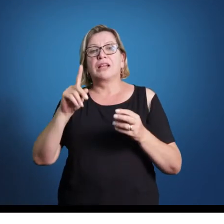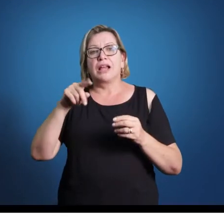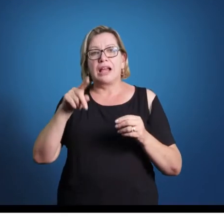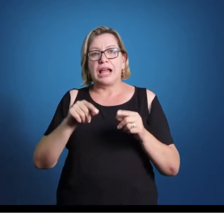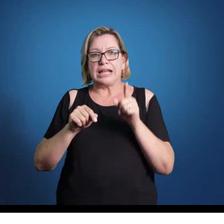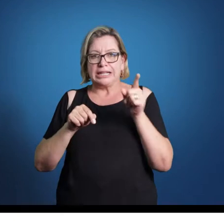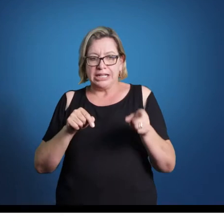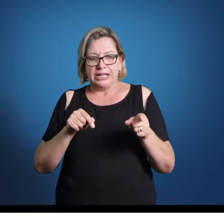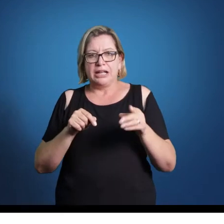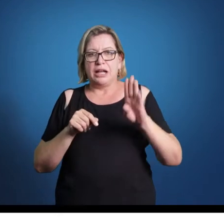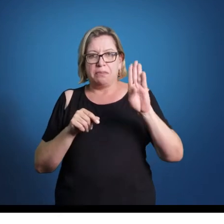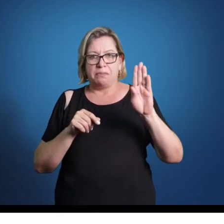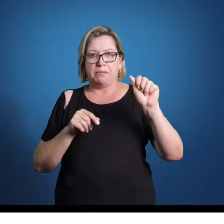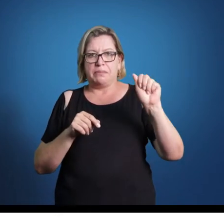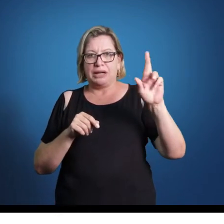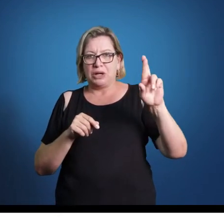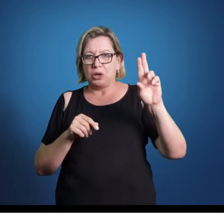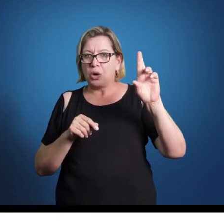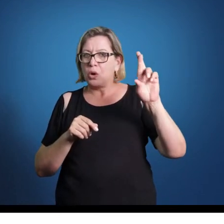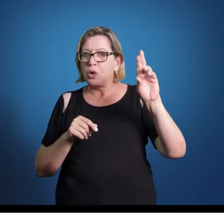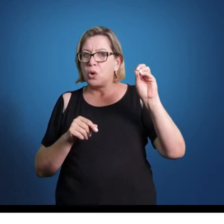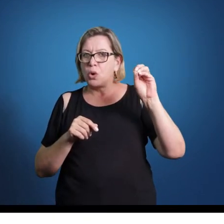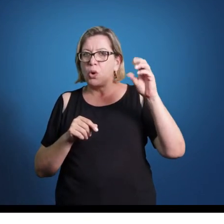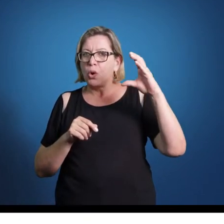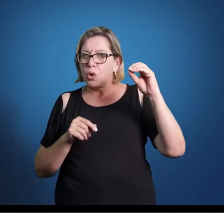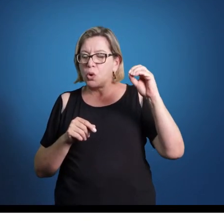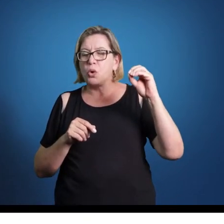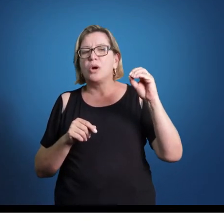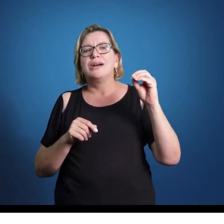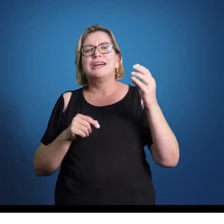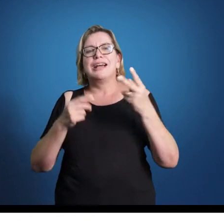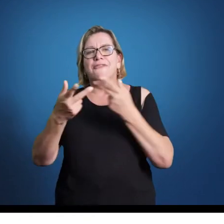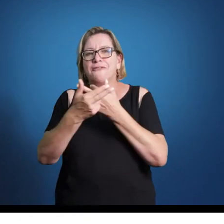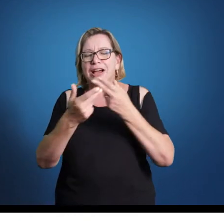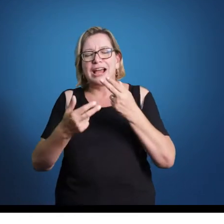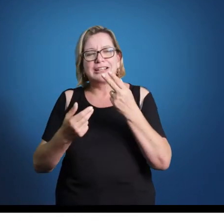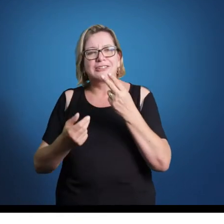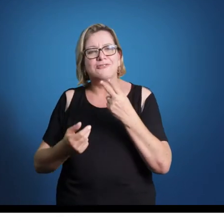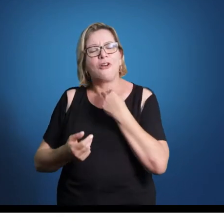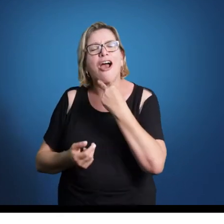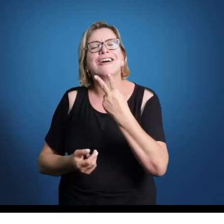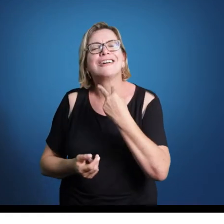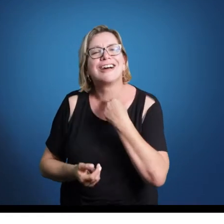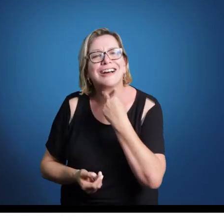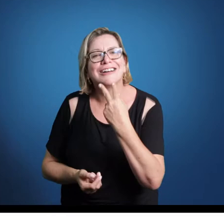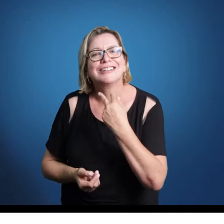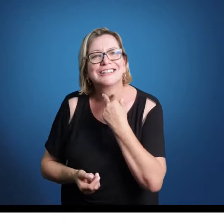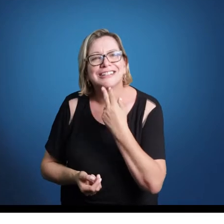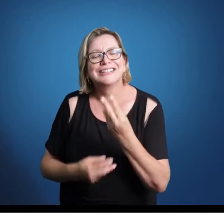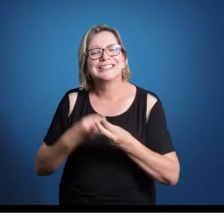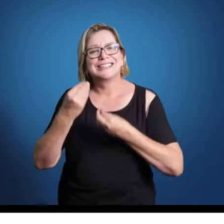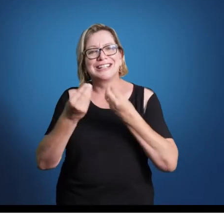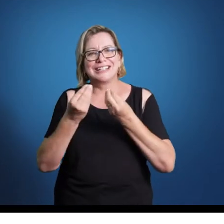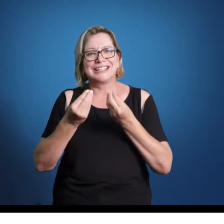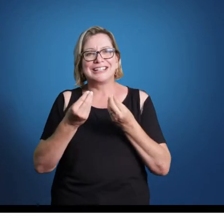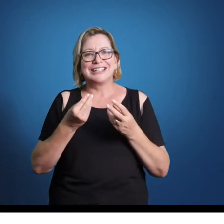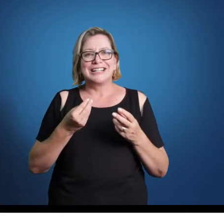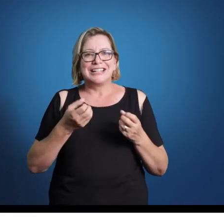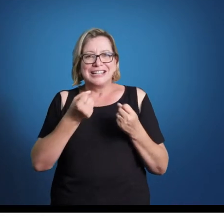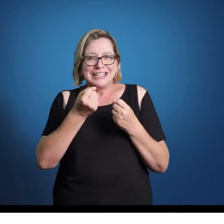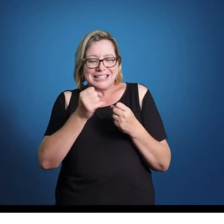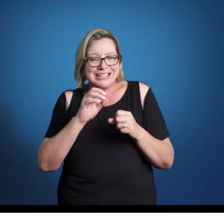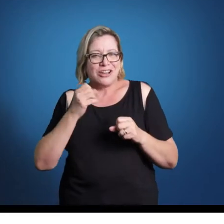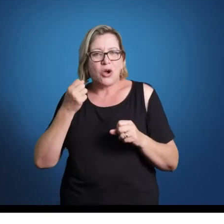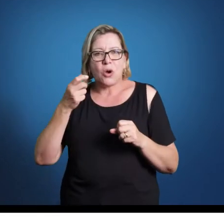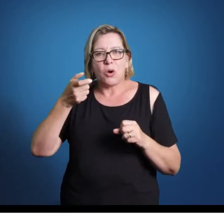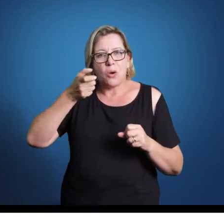predominantemente polifônica. A gente até costuma dizer polifônica contra pontística. Se vocês observarem ali o